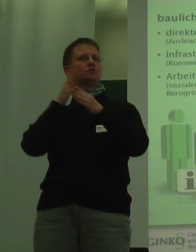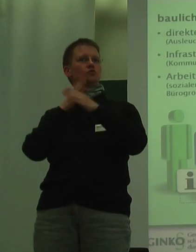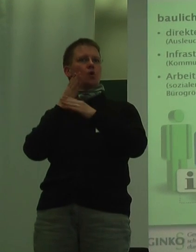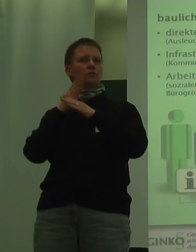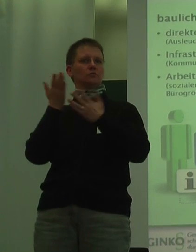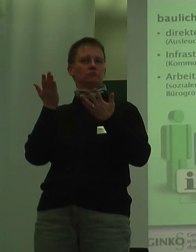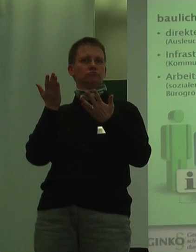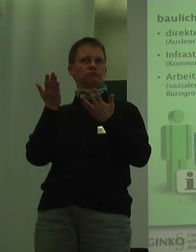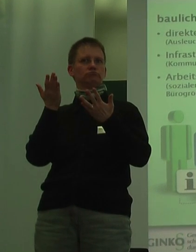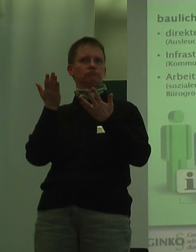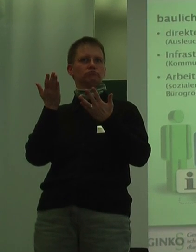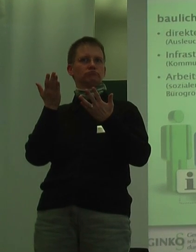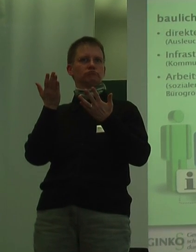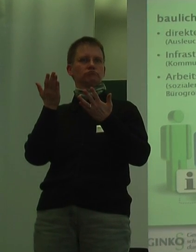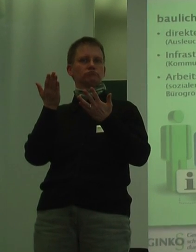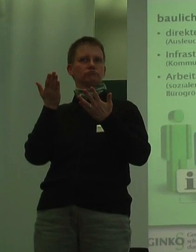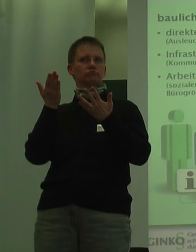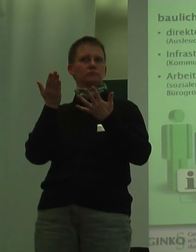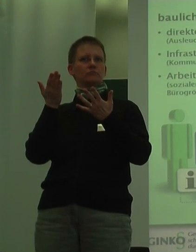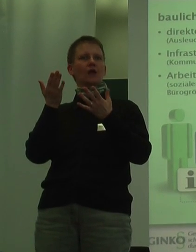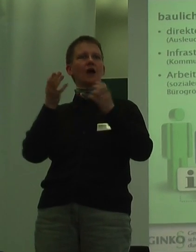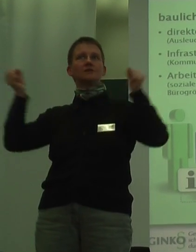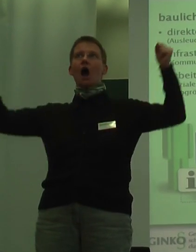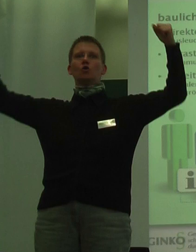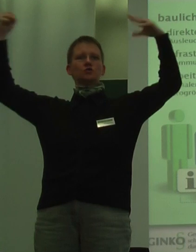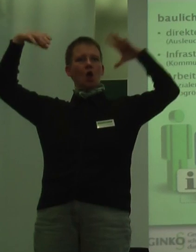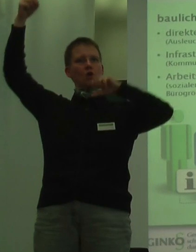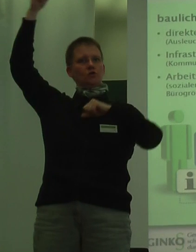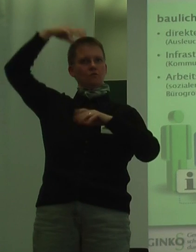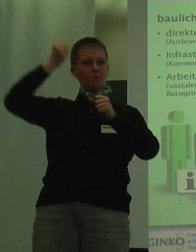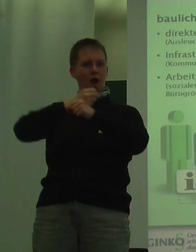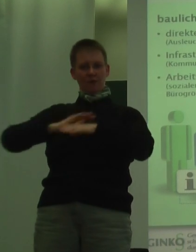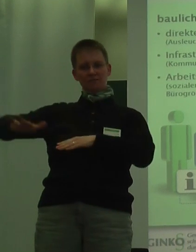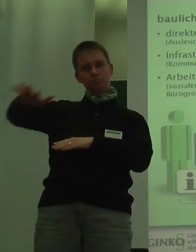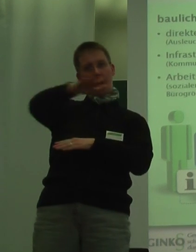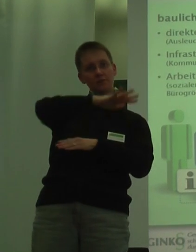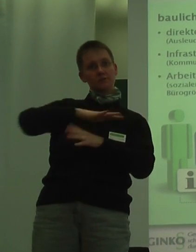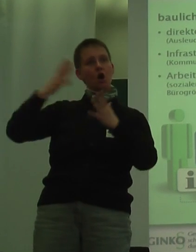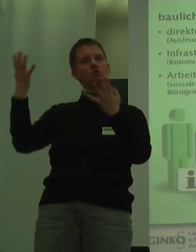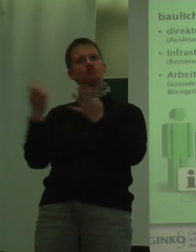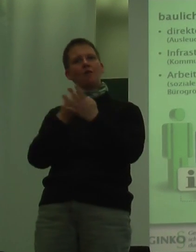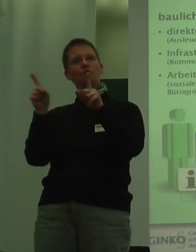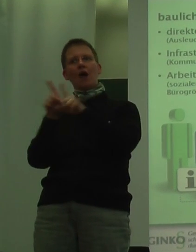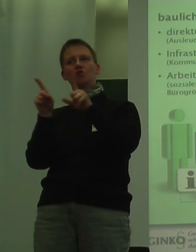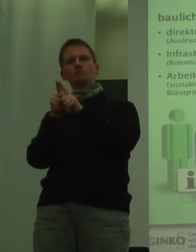Ausleuchtung des Arbeitsplatzes. Weiterhin zählen die Schaffung einer entsprechenden Infrastruktur